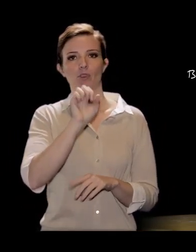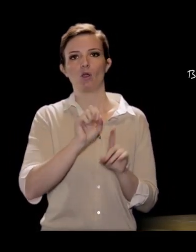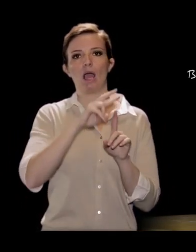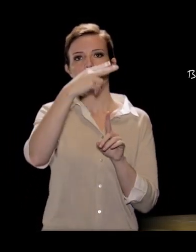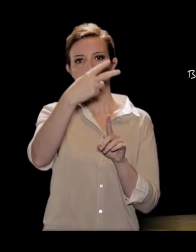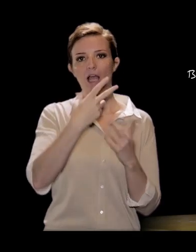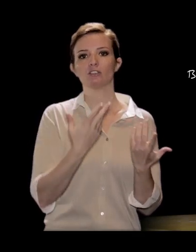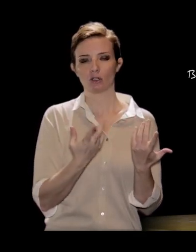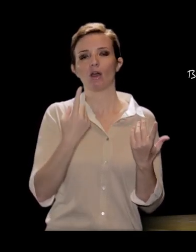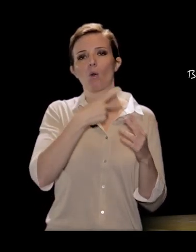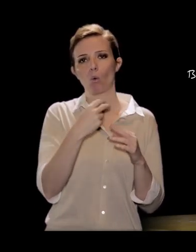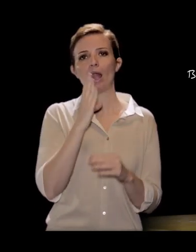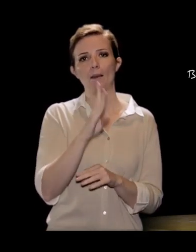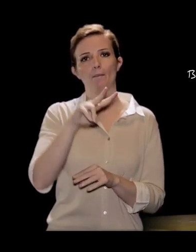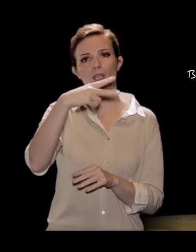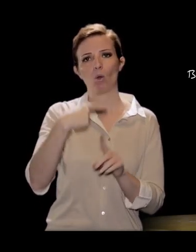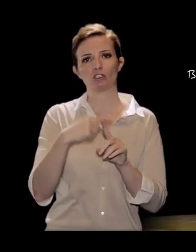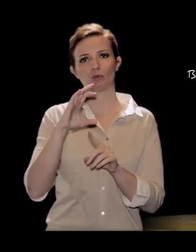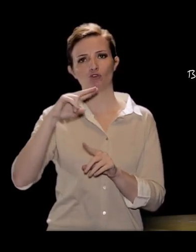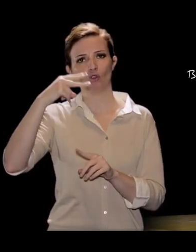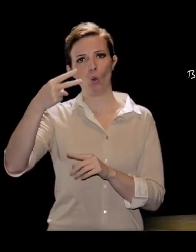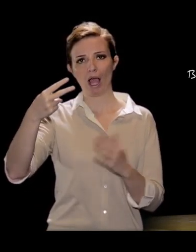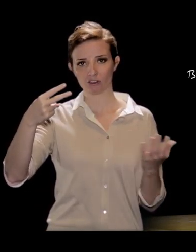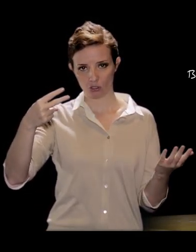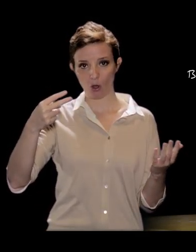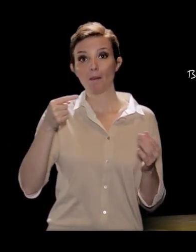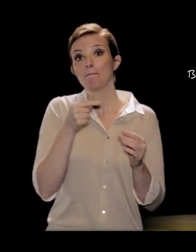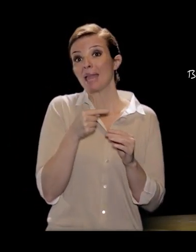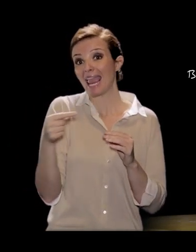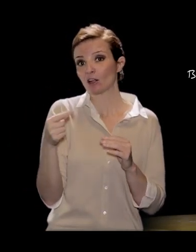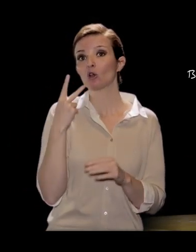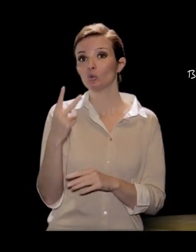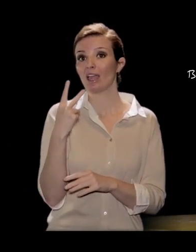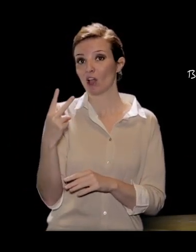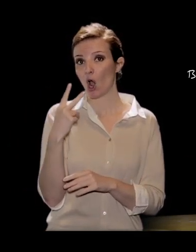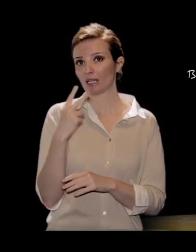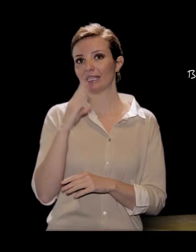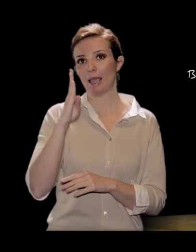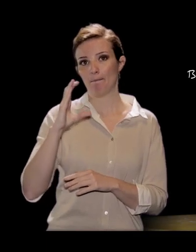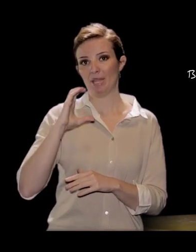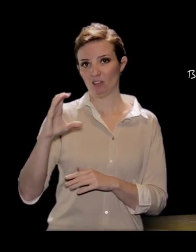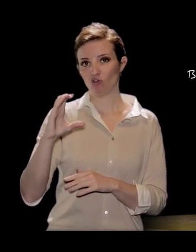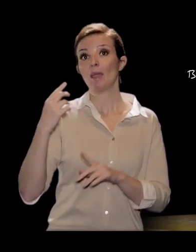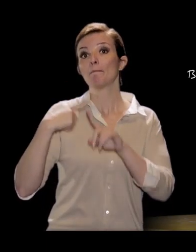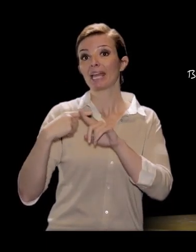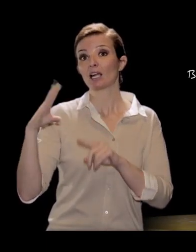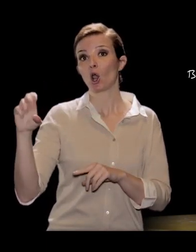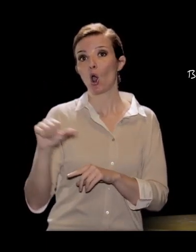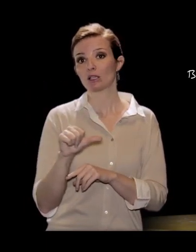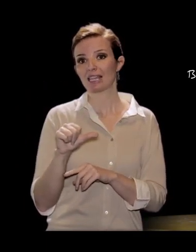dato da B quadro più C quadro, meno due volte BC per il coseno dell'angolo compreso tra